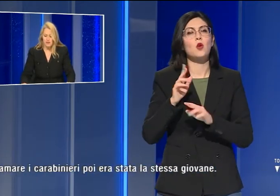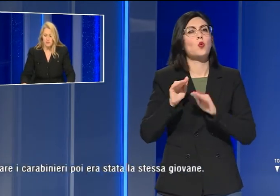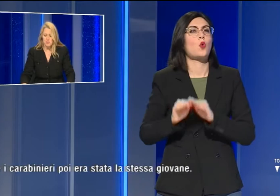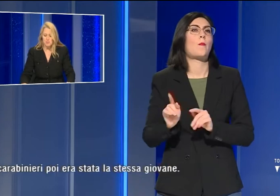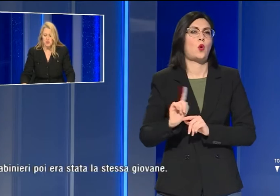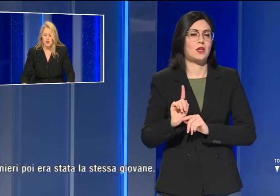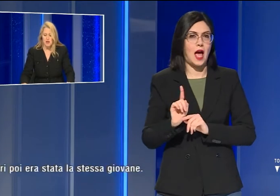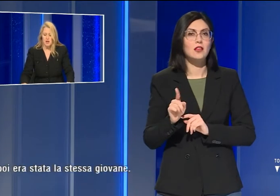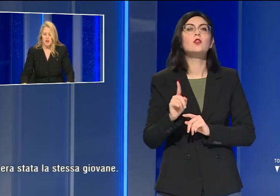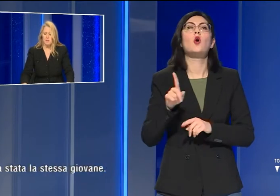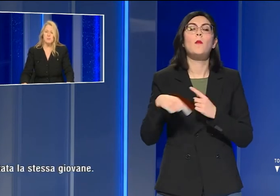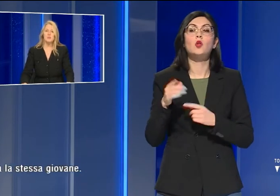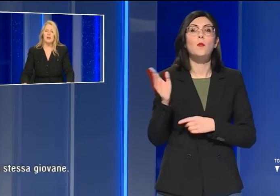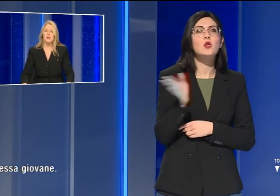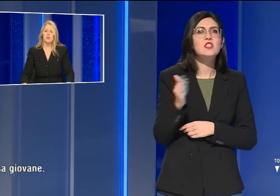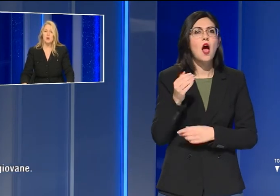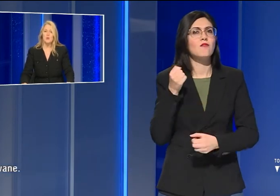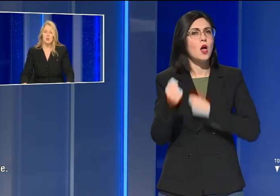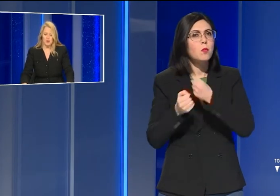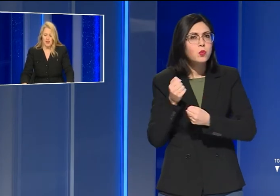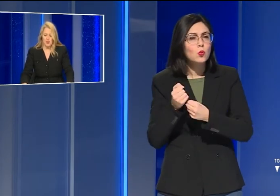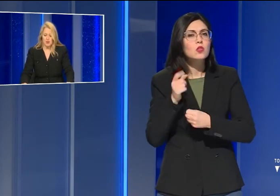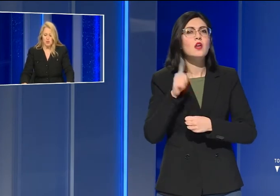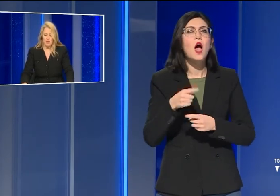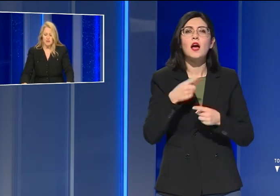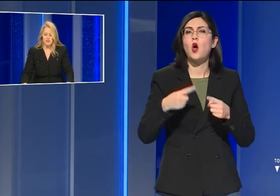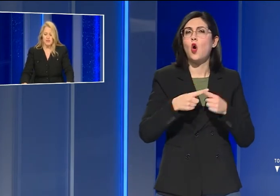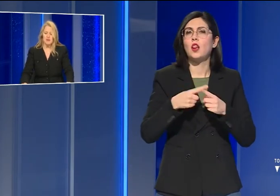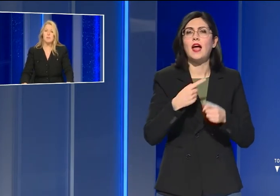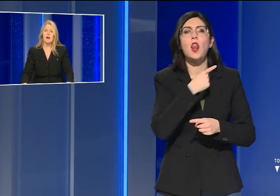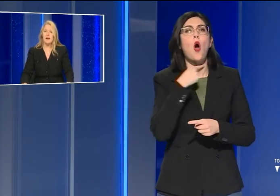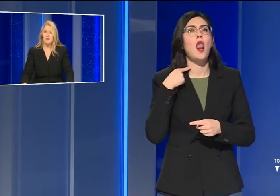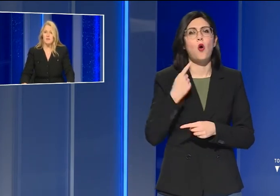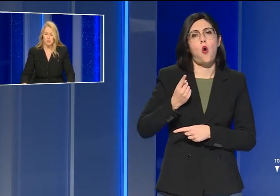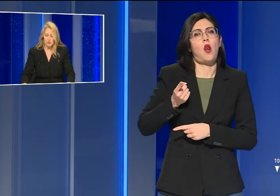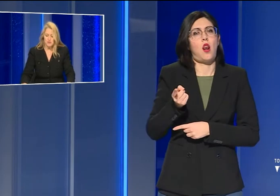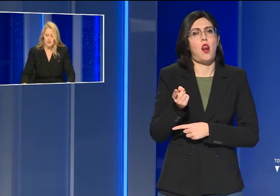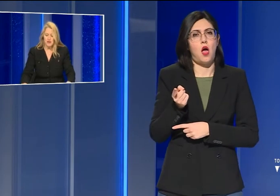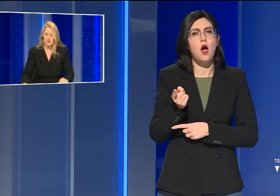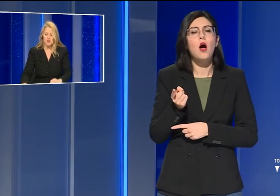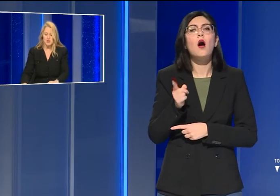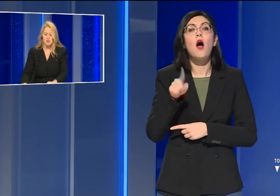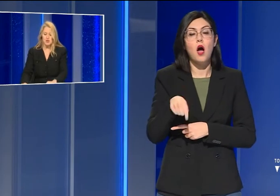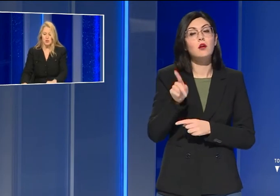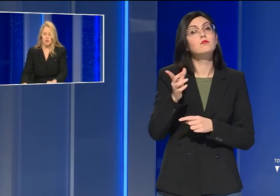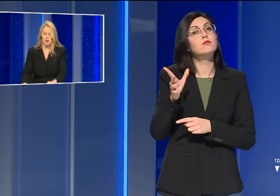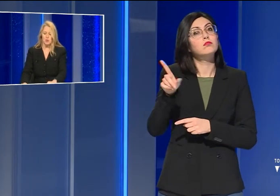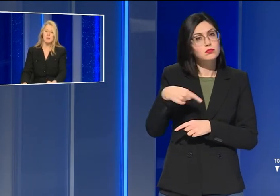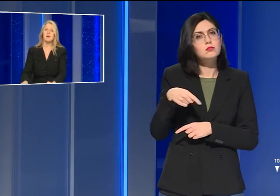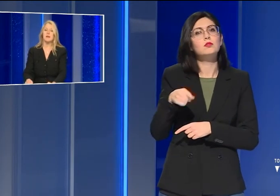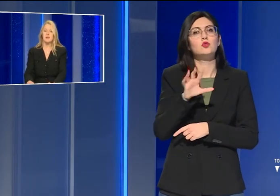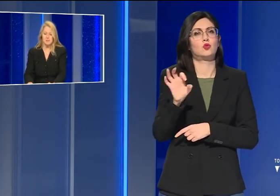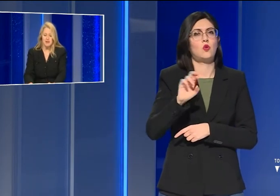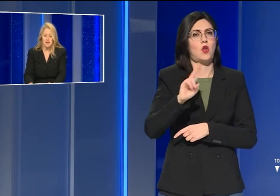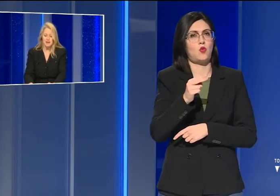schiaffi e pugni e puntandole un coltello alla gola si sarebbe anche fatto consegnare 500 euro